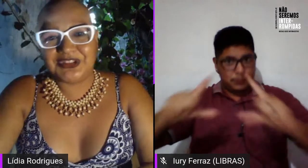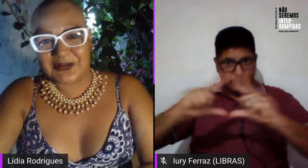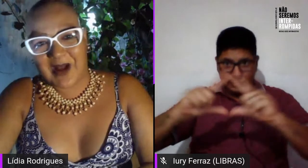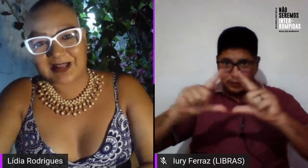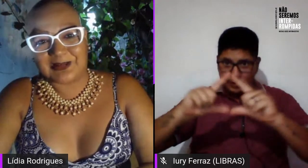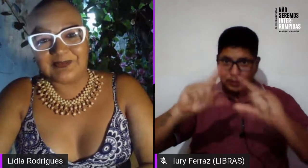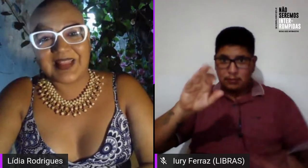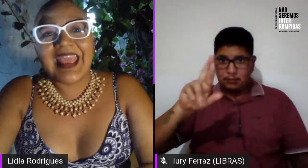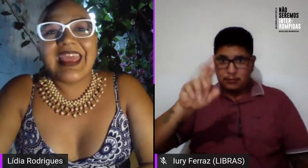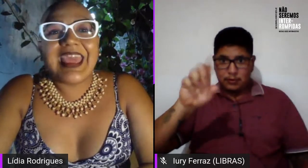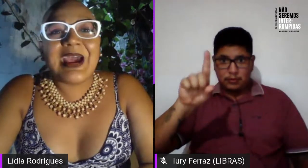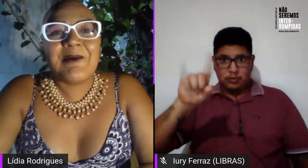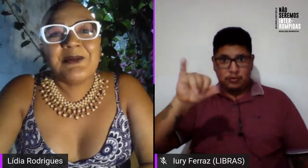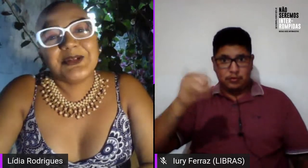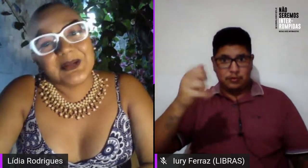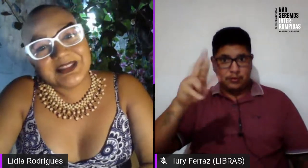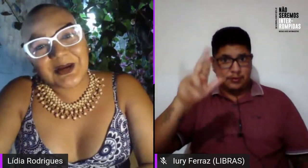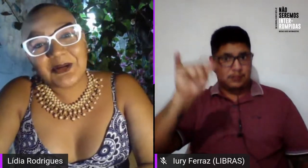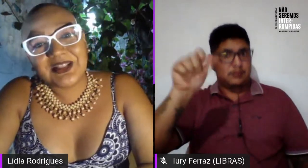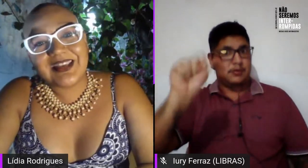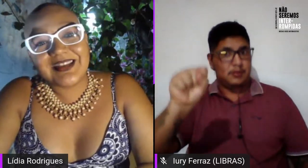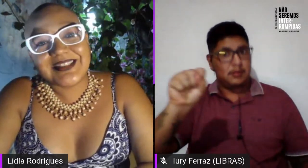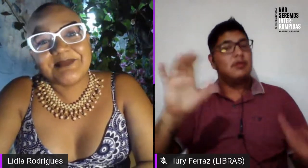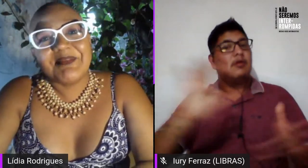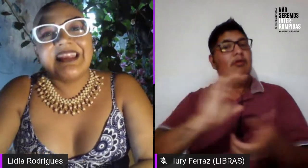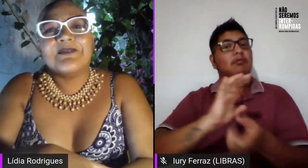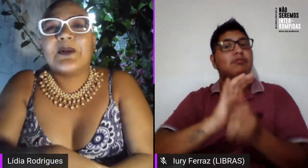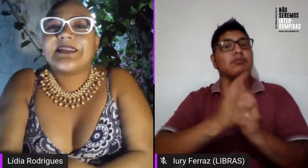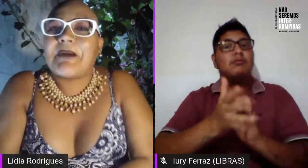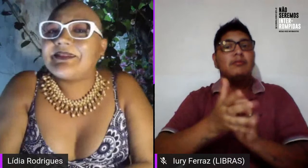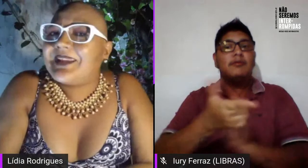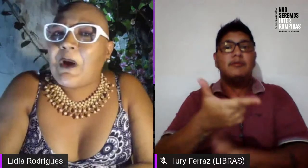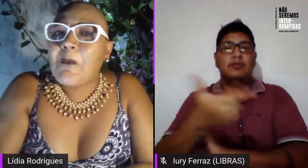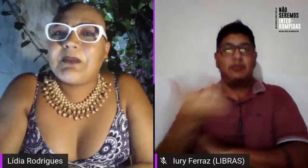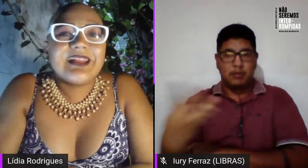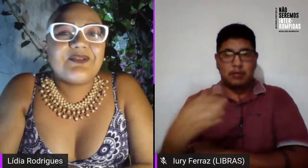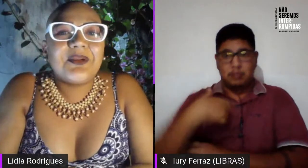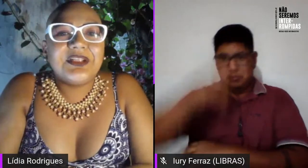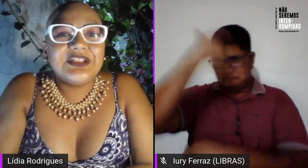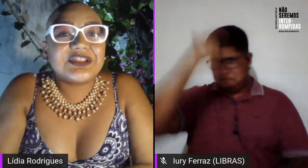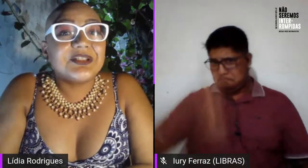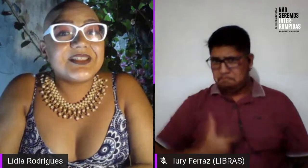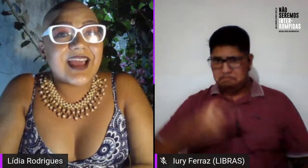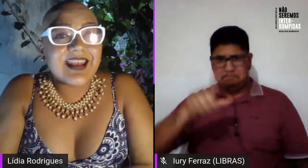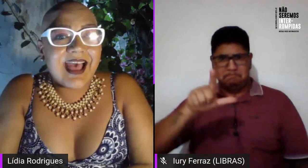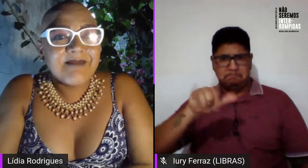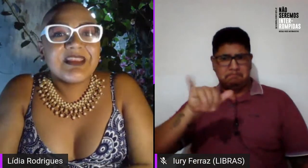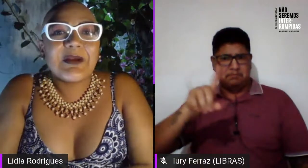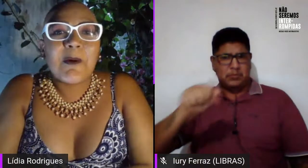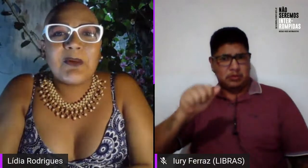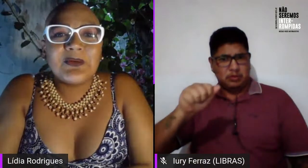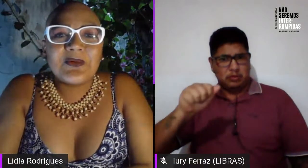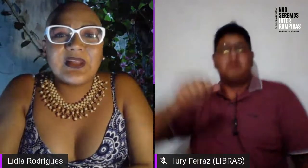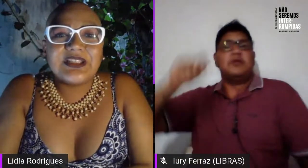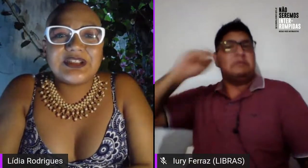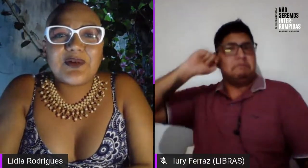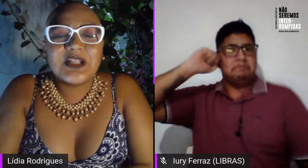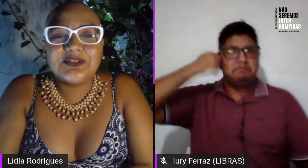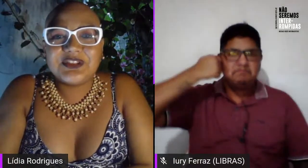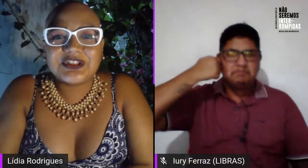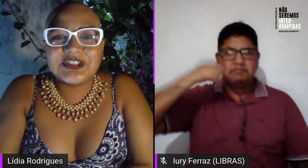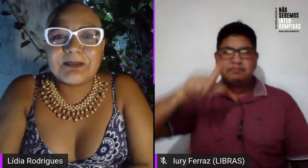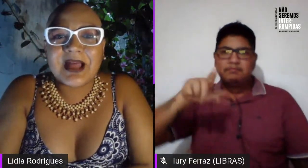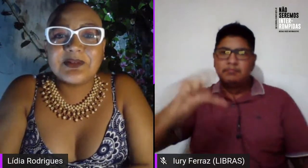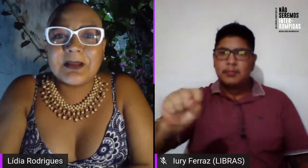Gabinete 24. Eu sou Lídia Rodrigues, uma sapatão preta feminista do Ceará, que compõe um